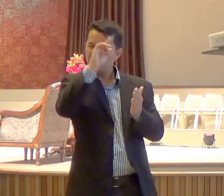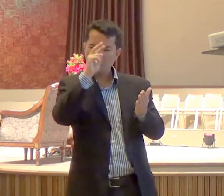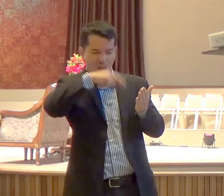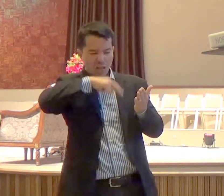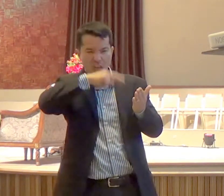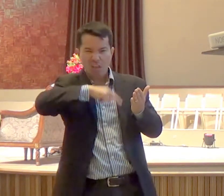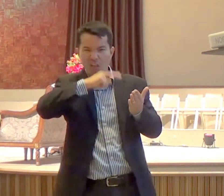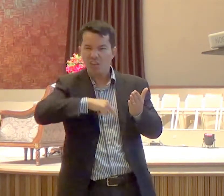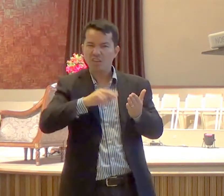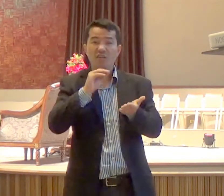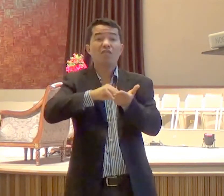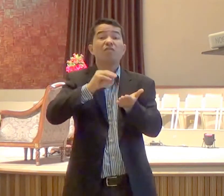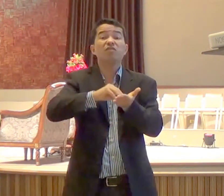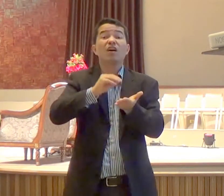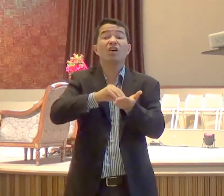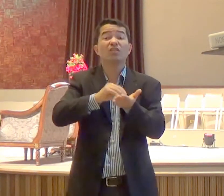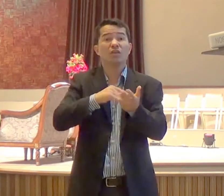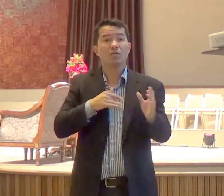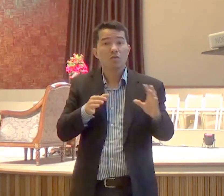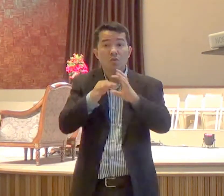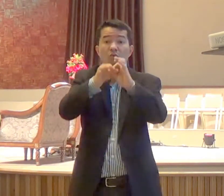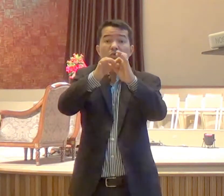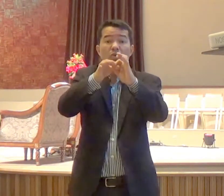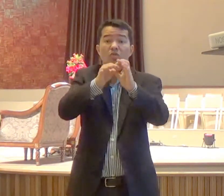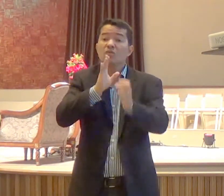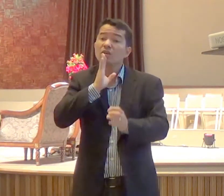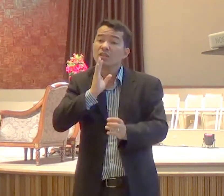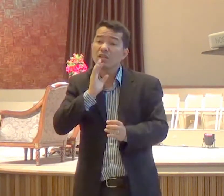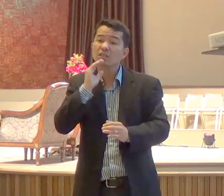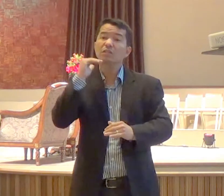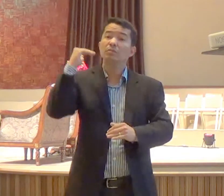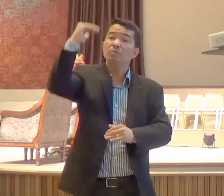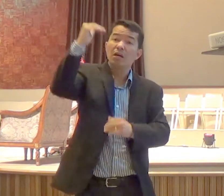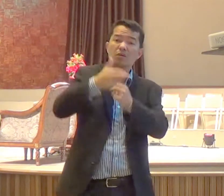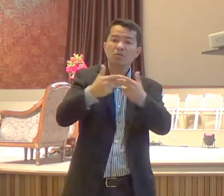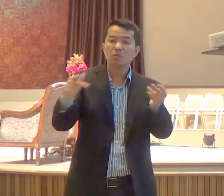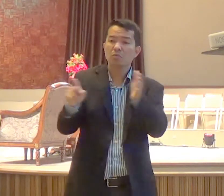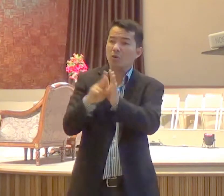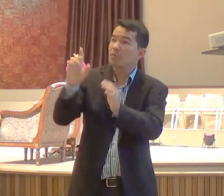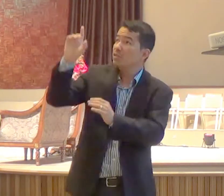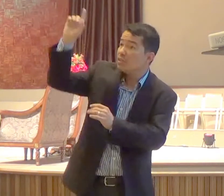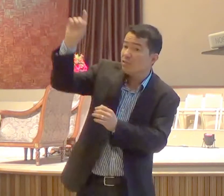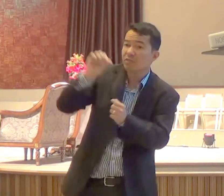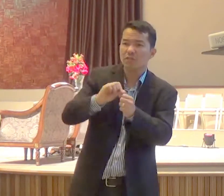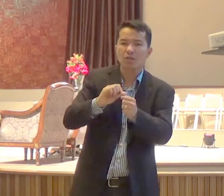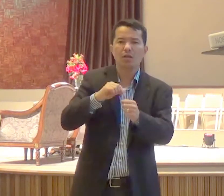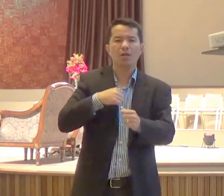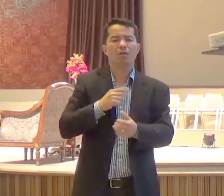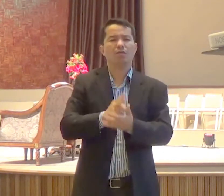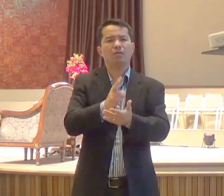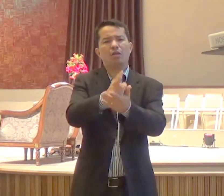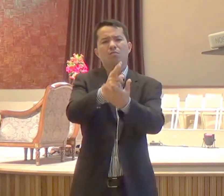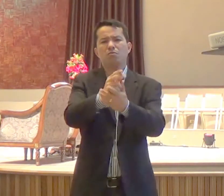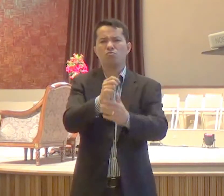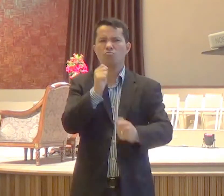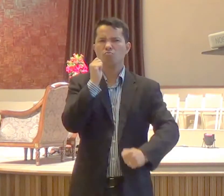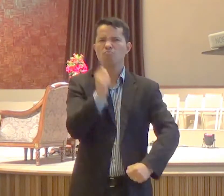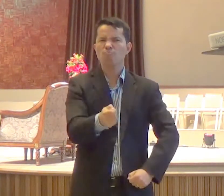ali ligado naquilo que Deus pode fazer através disso tudo, eu vou me tornando cada vez mais legalista e centrado na